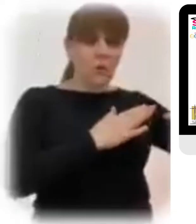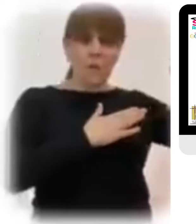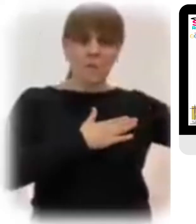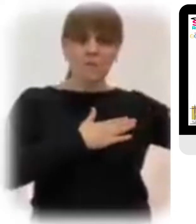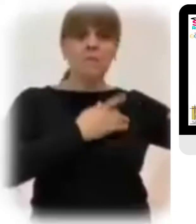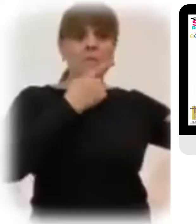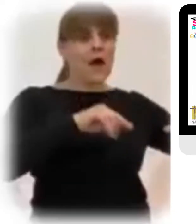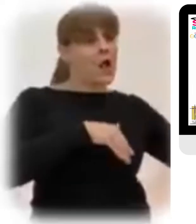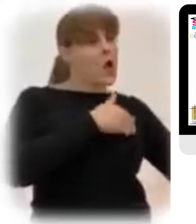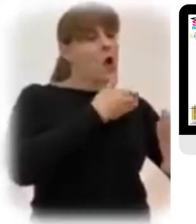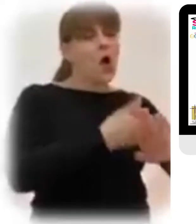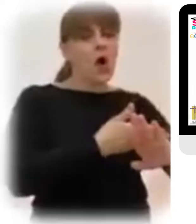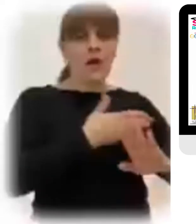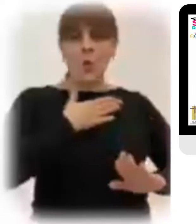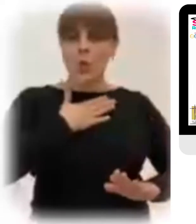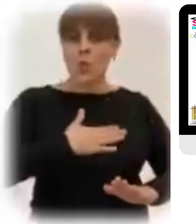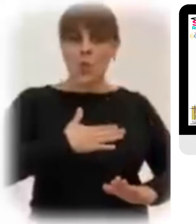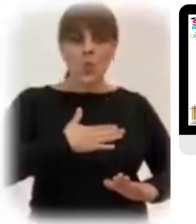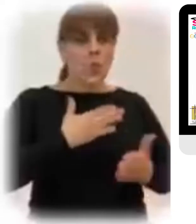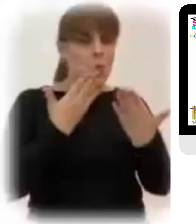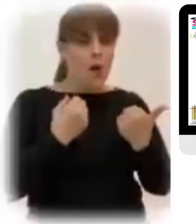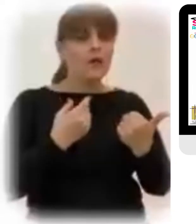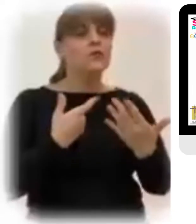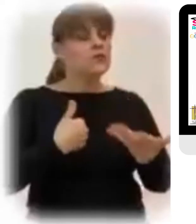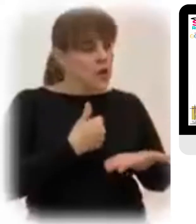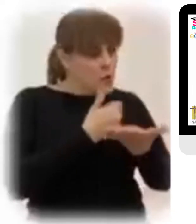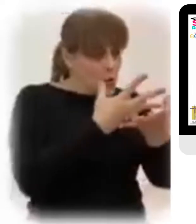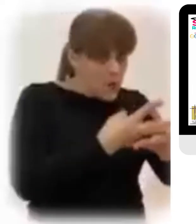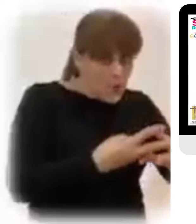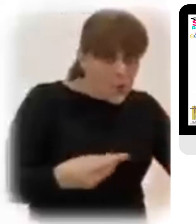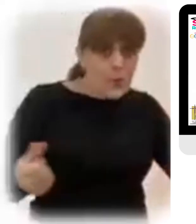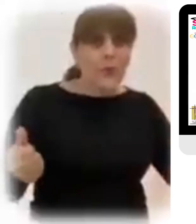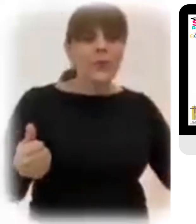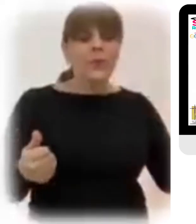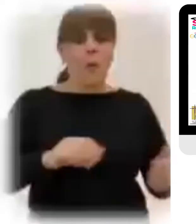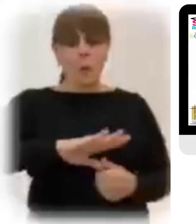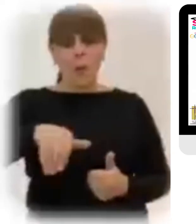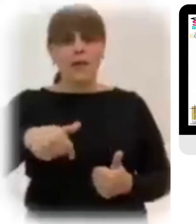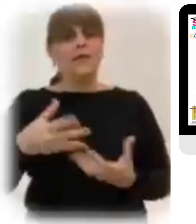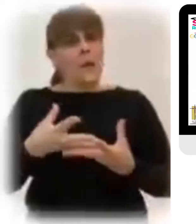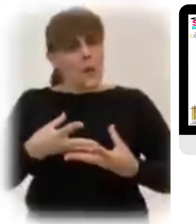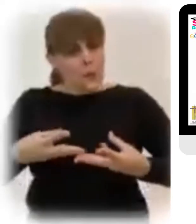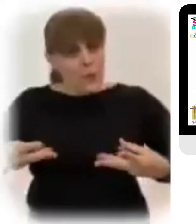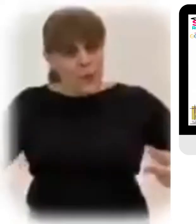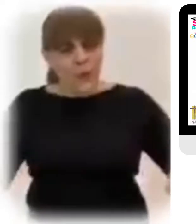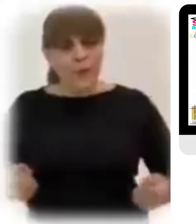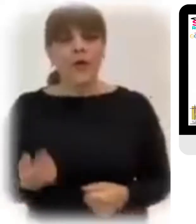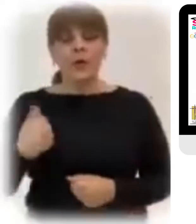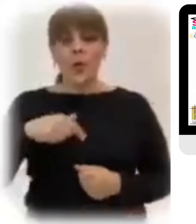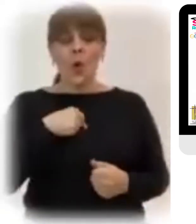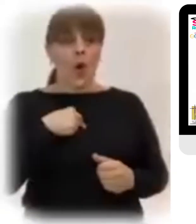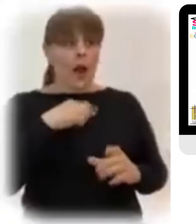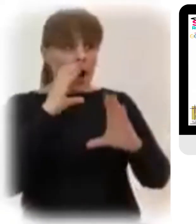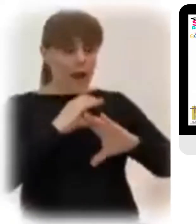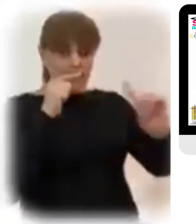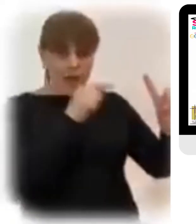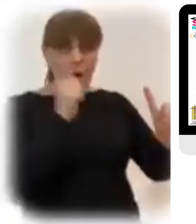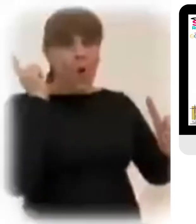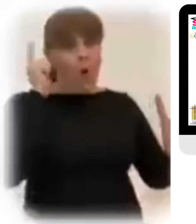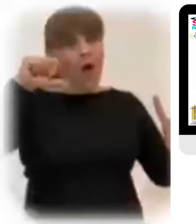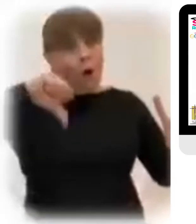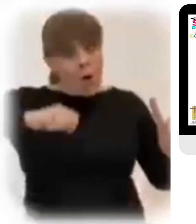injusticia y la muerte Pero no podemos limitarnos a cantar alabanzas a Jesús resucitado